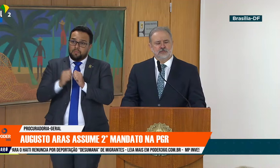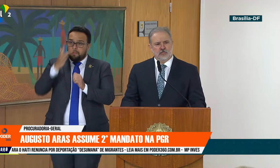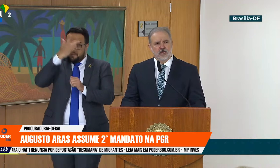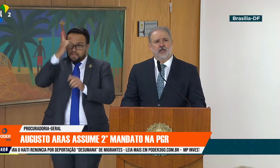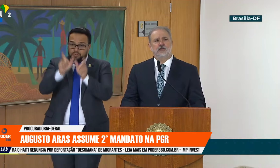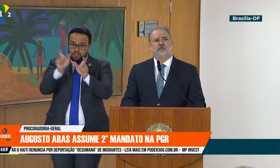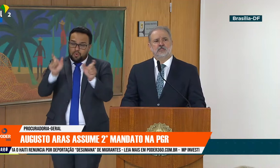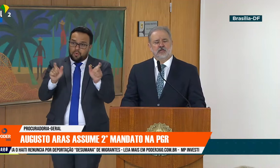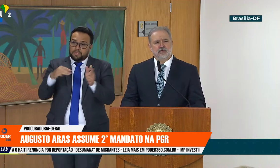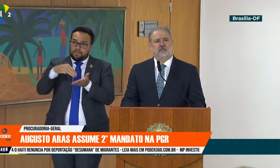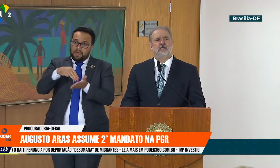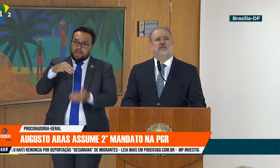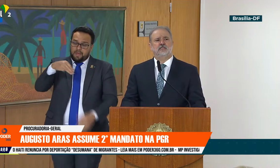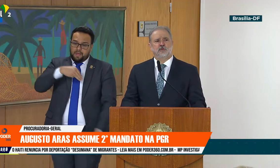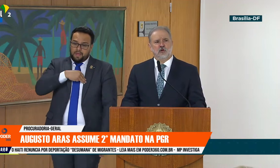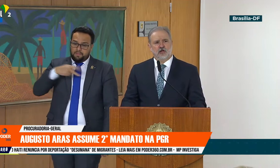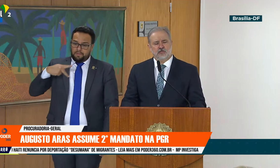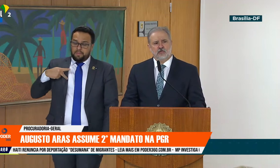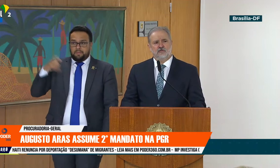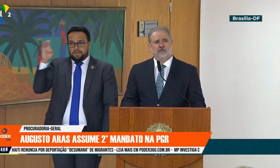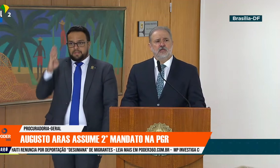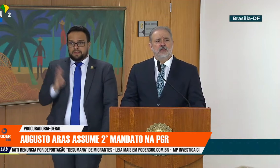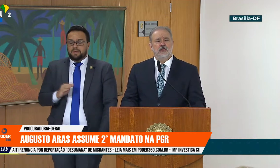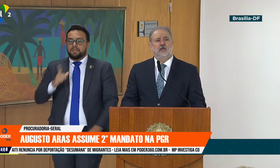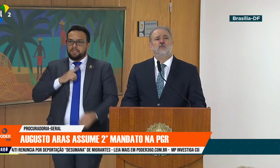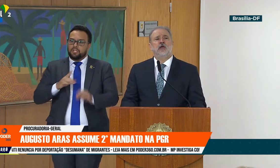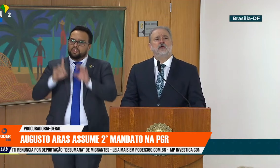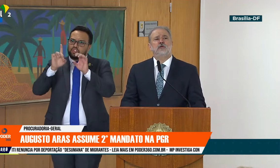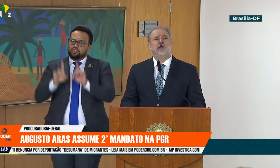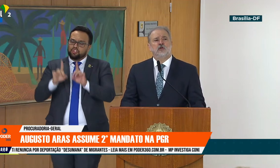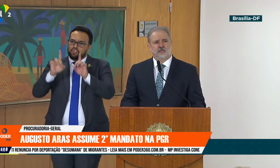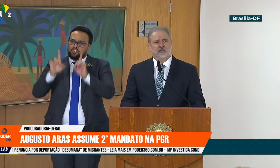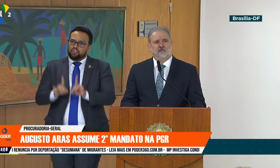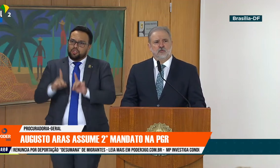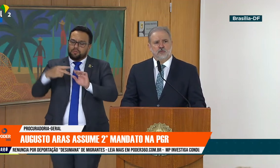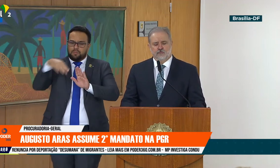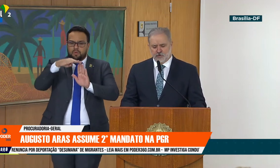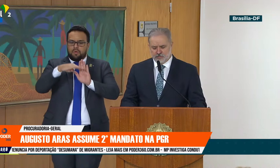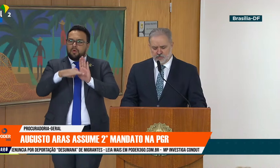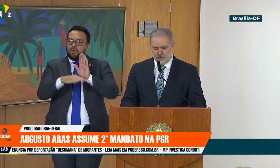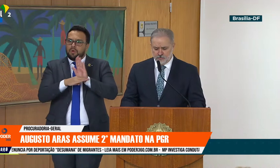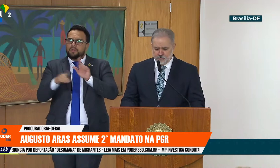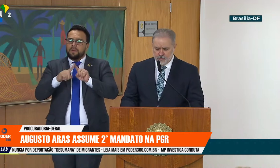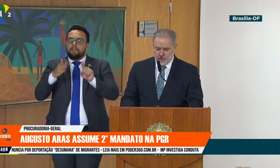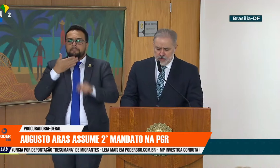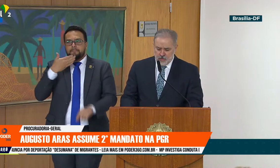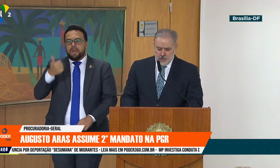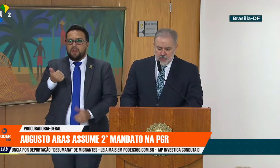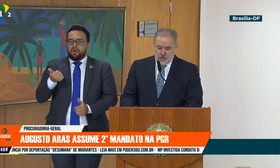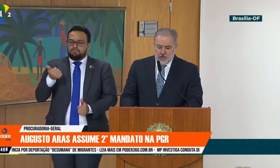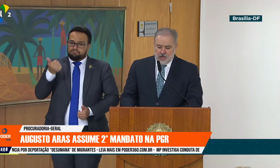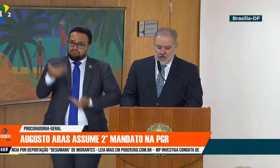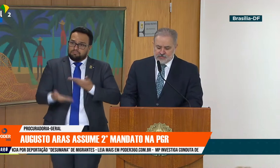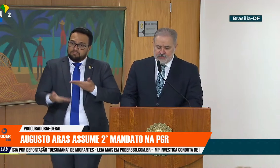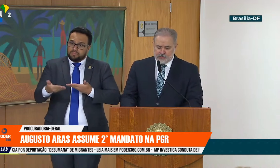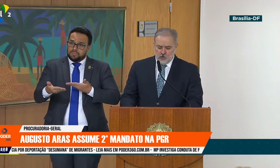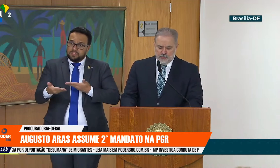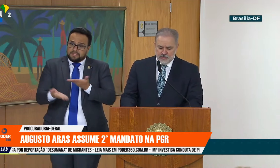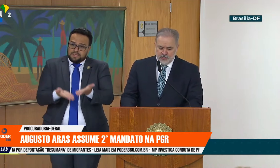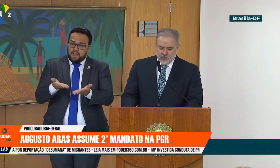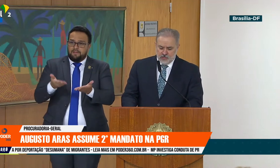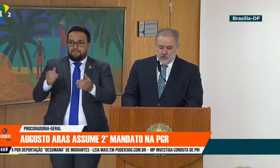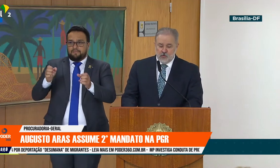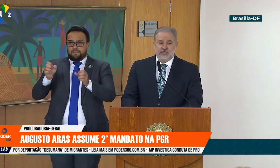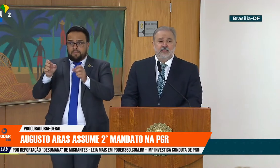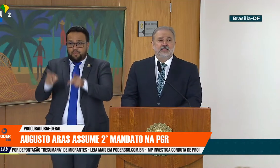os direitos, as garantias, as prerrogativas e um meio de melhor servir o povo brasileiro. Assim,